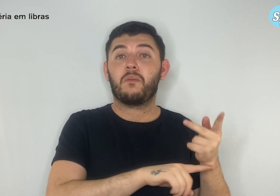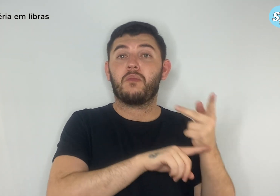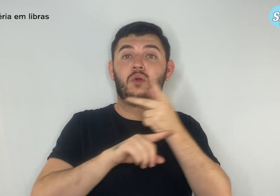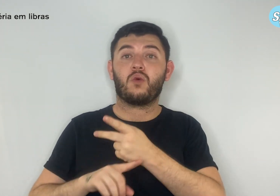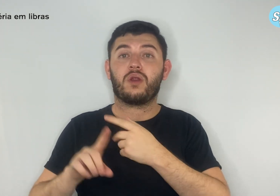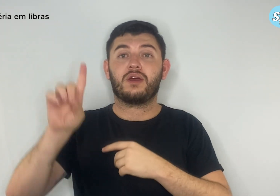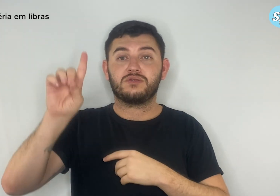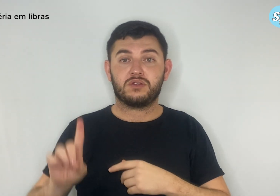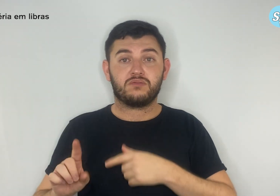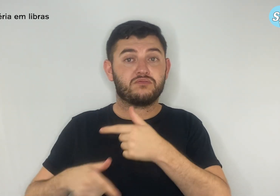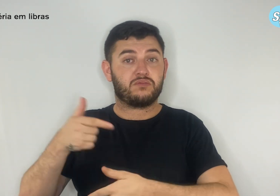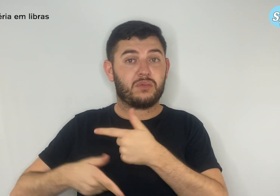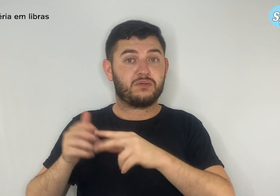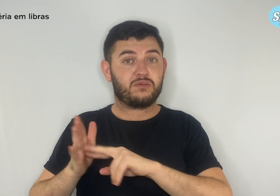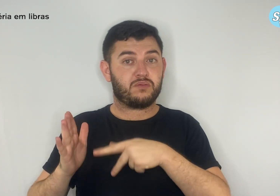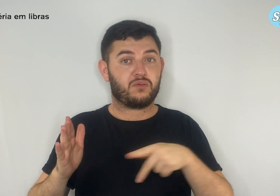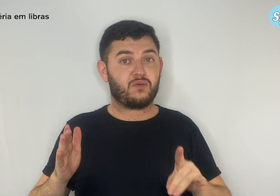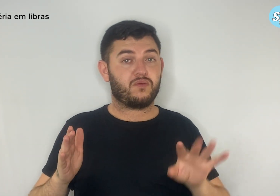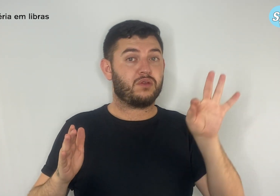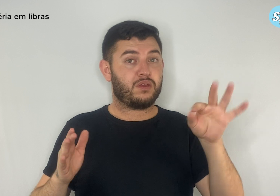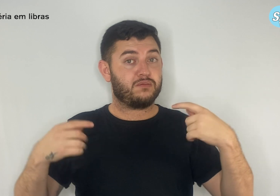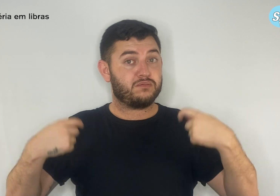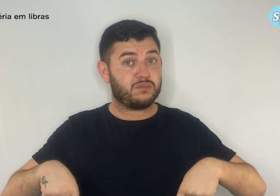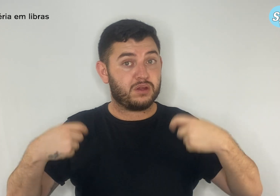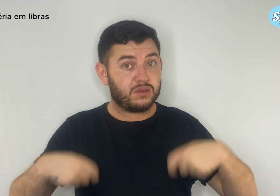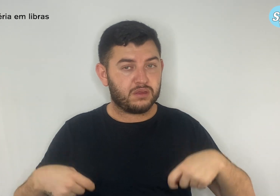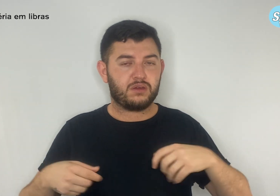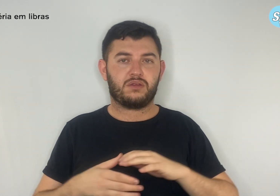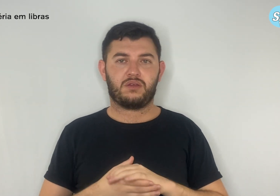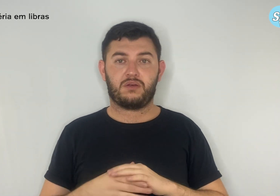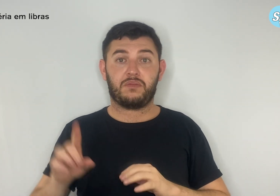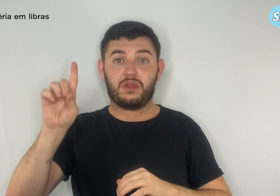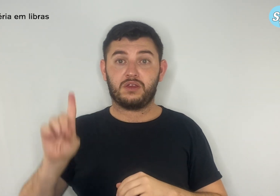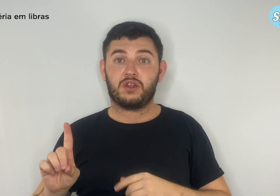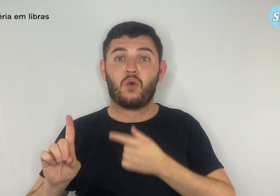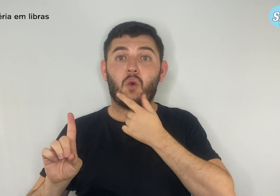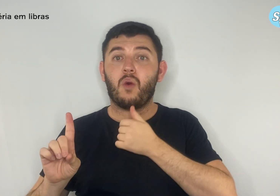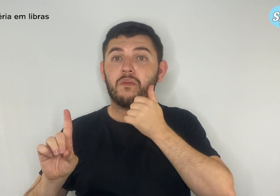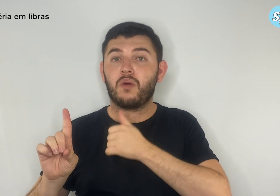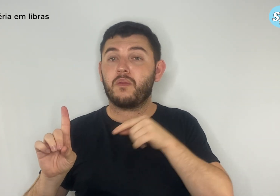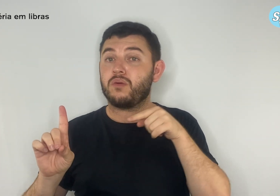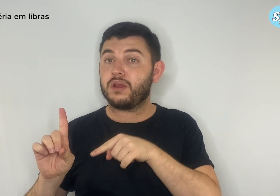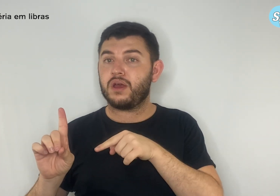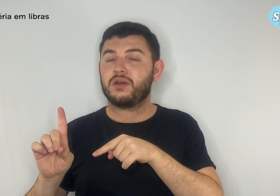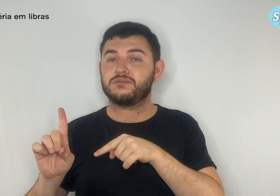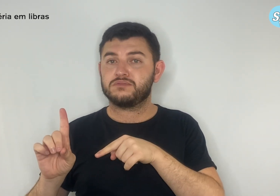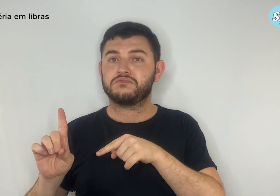Simpro. Ele ou ela dará encaminhamento à situação. A partir desse